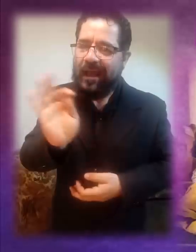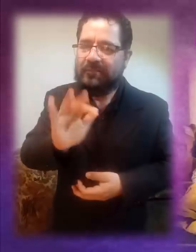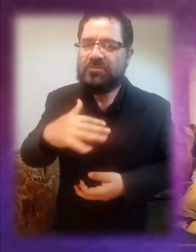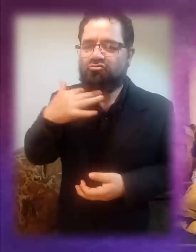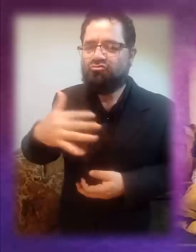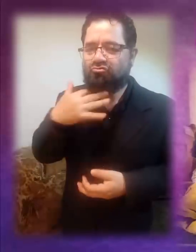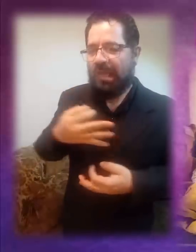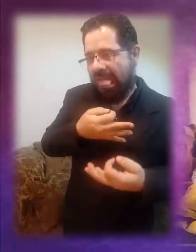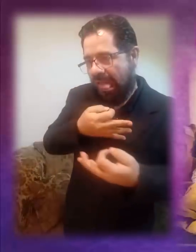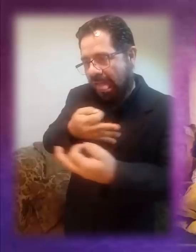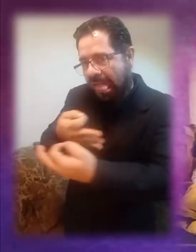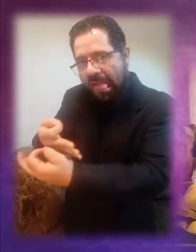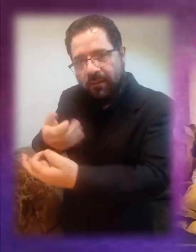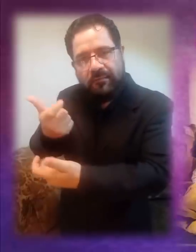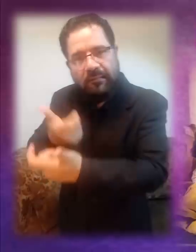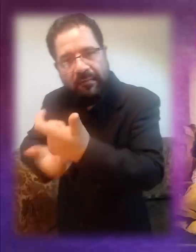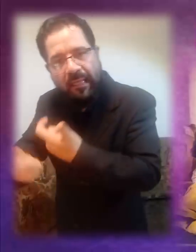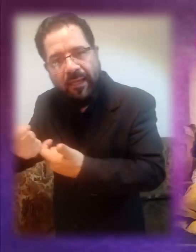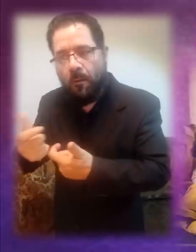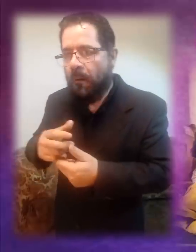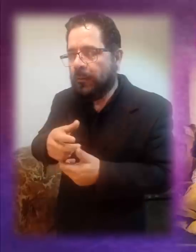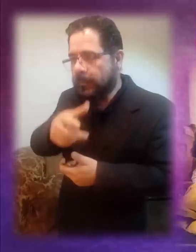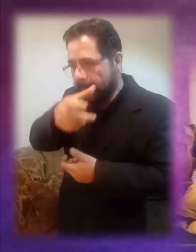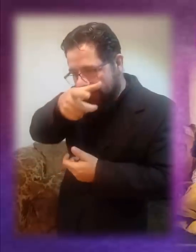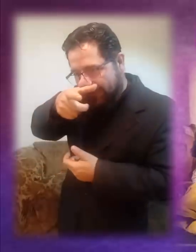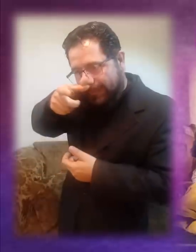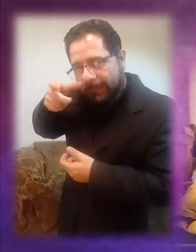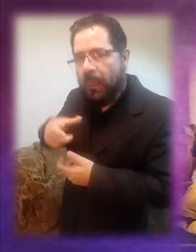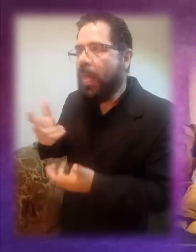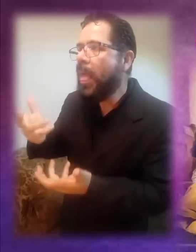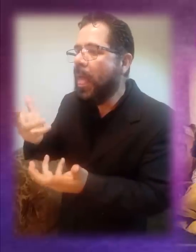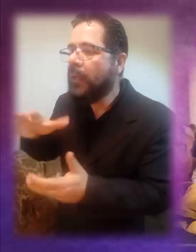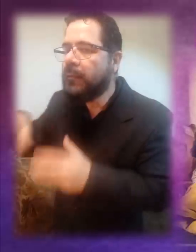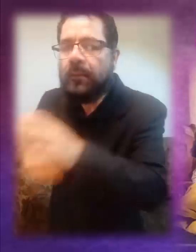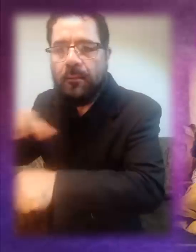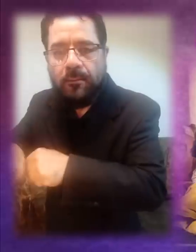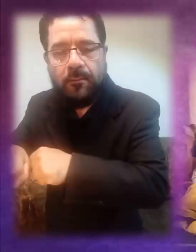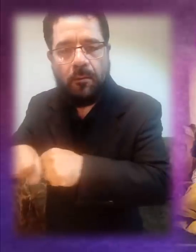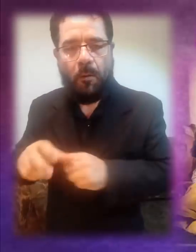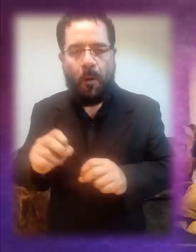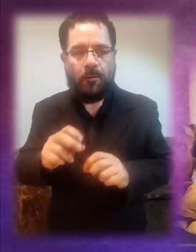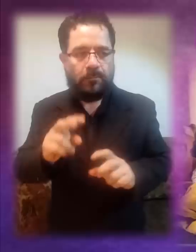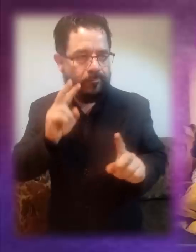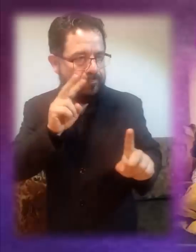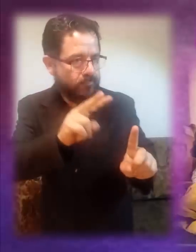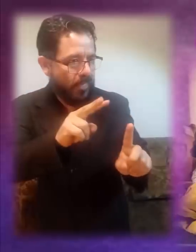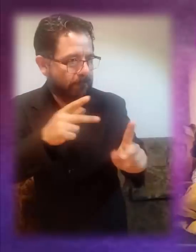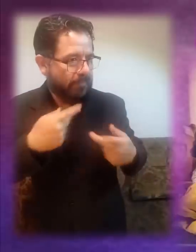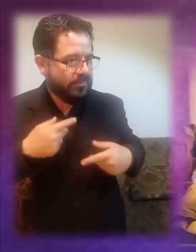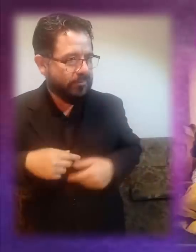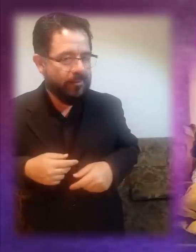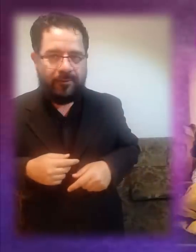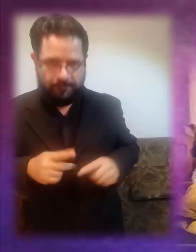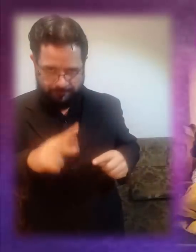pervertido y corrompido por el dinero y por la ambición? ¿Miramos a los hermanos